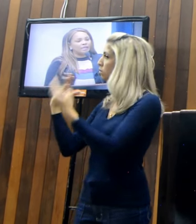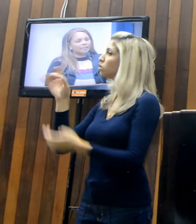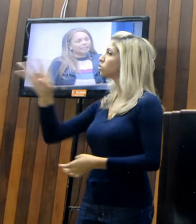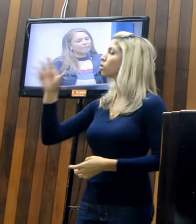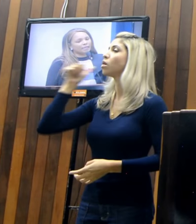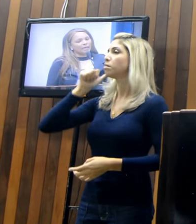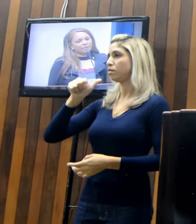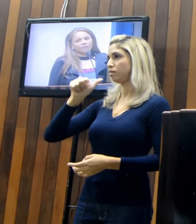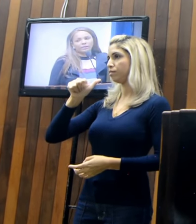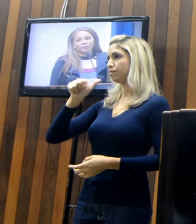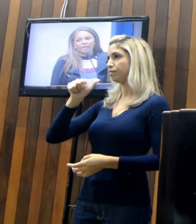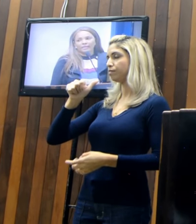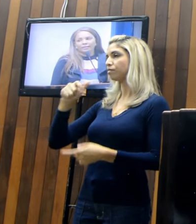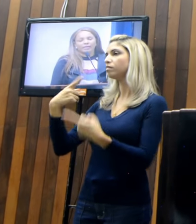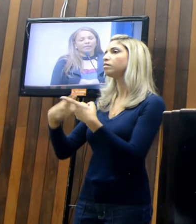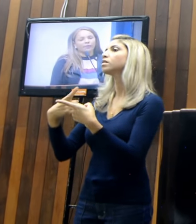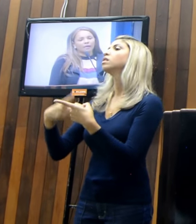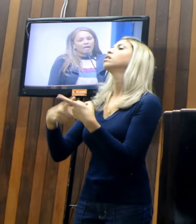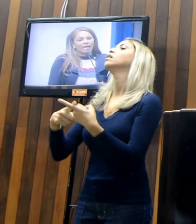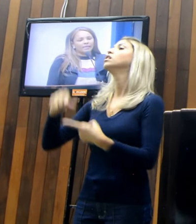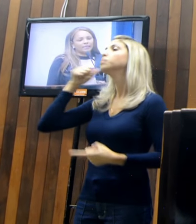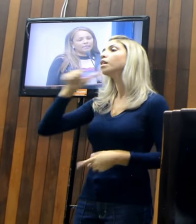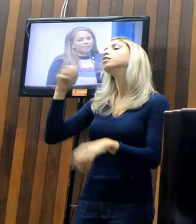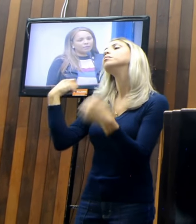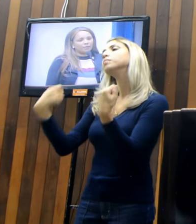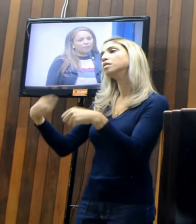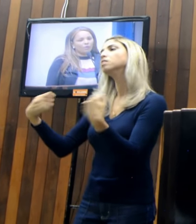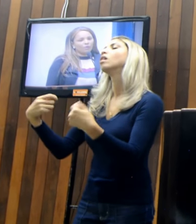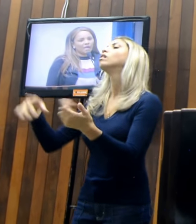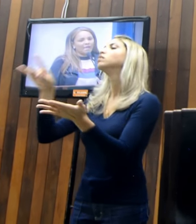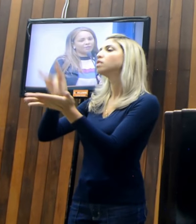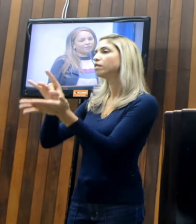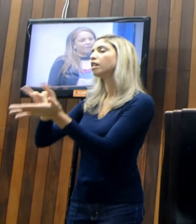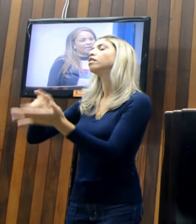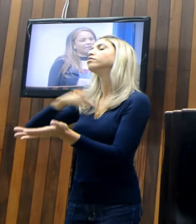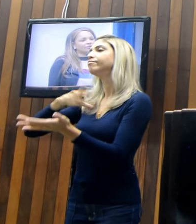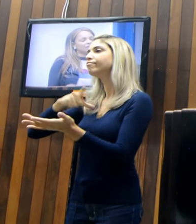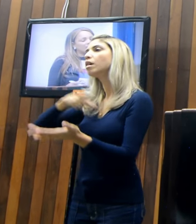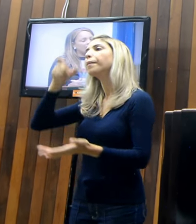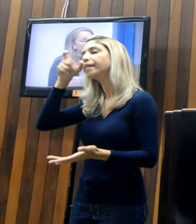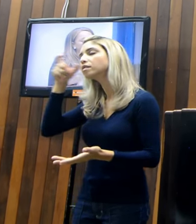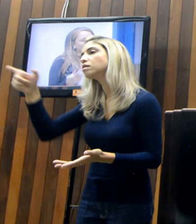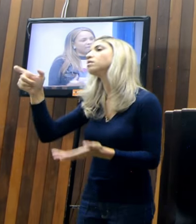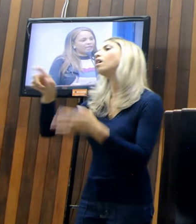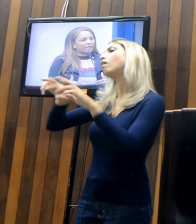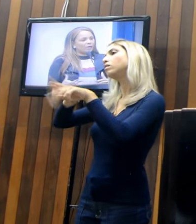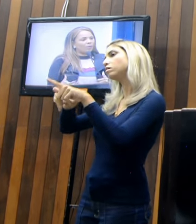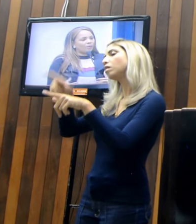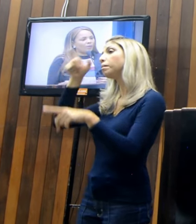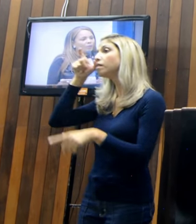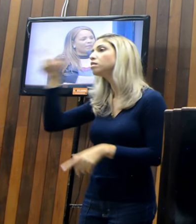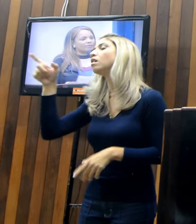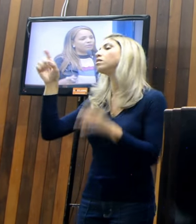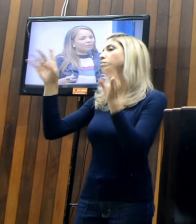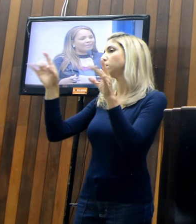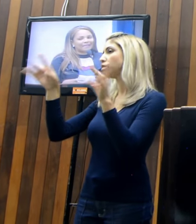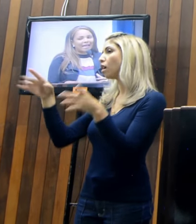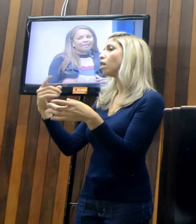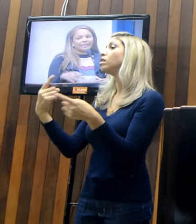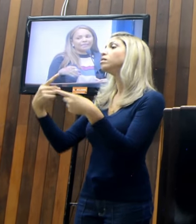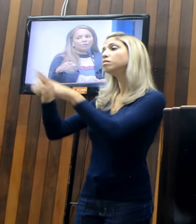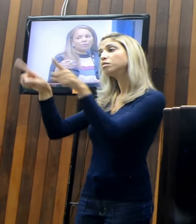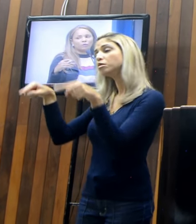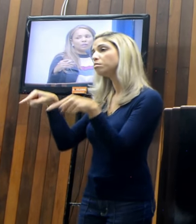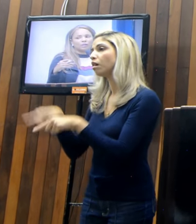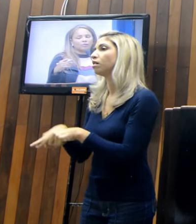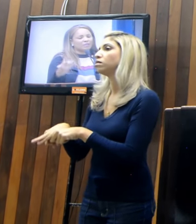e que as nossas mulheres tenham ali um olhar diferente, que elas tenham pelo menos uma sala